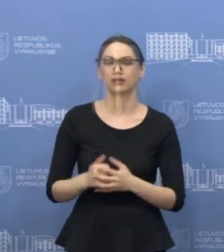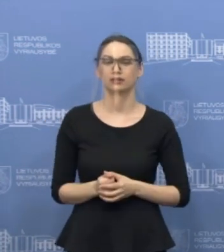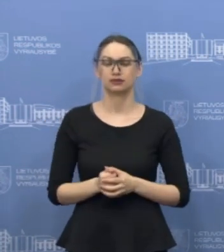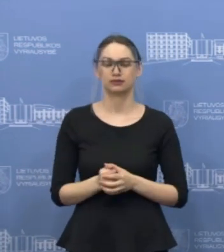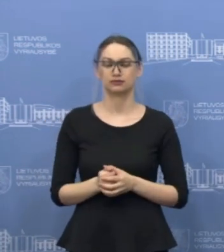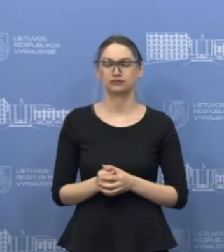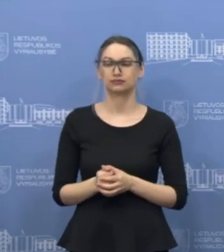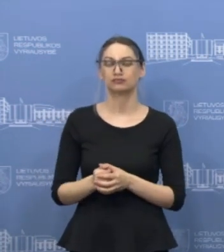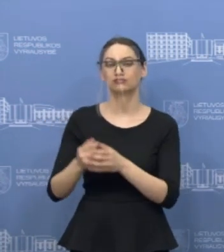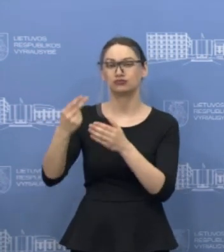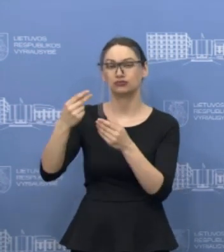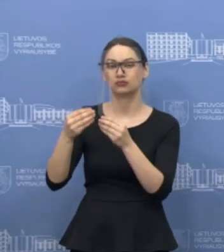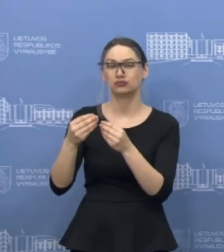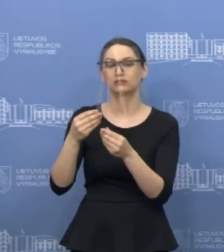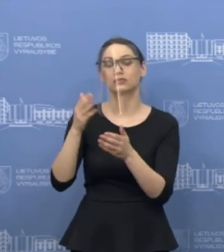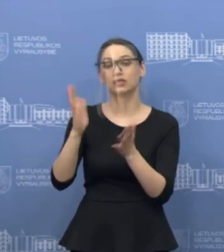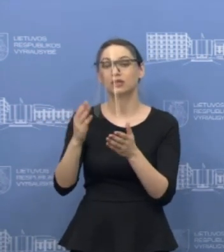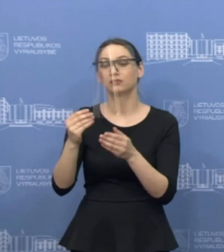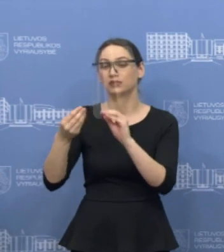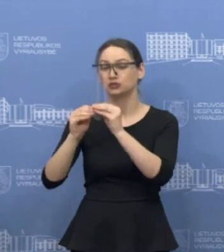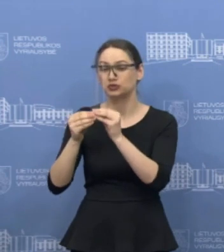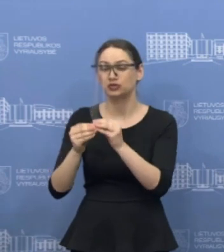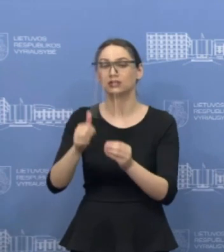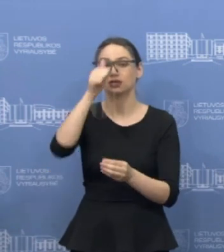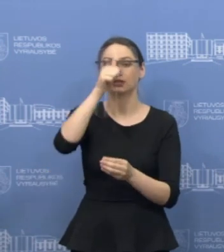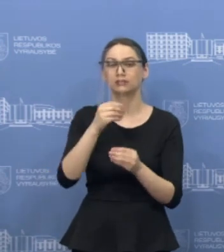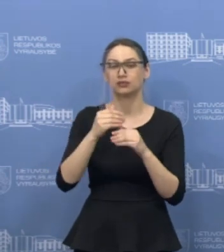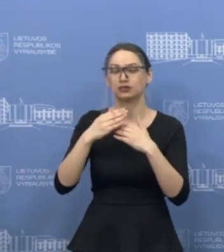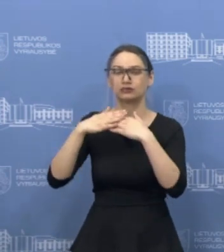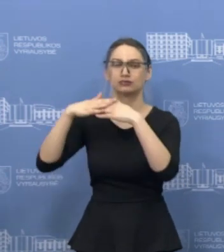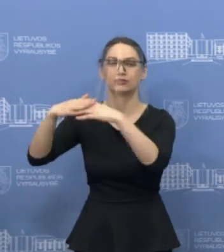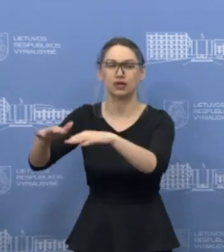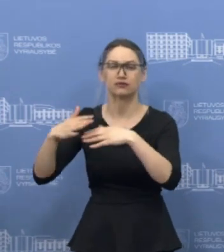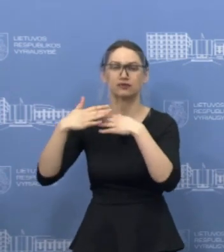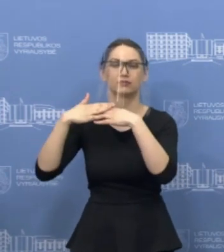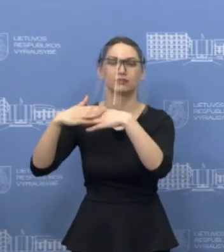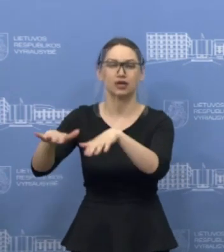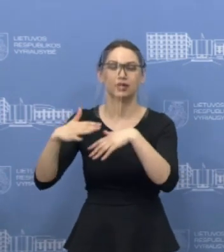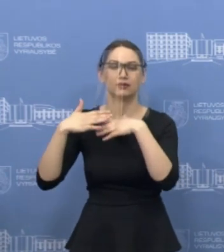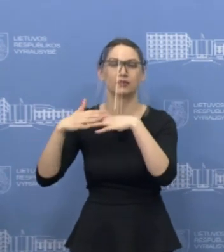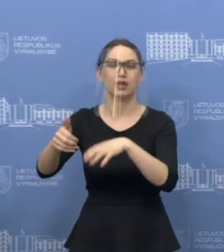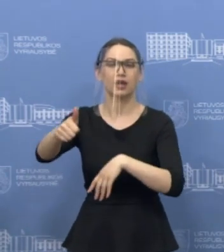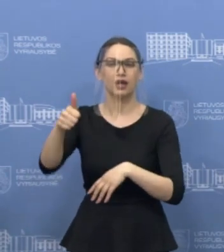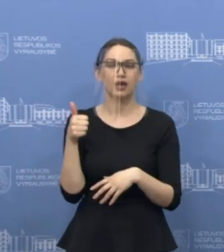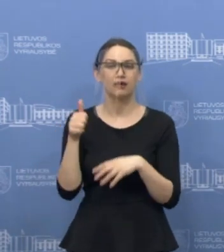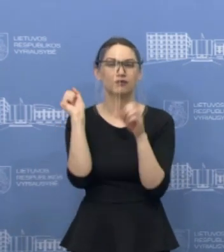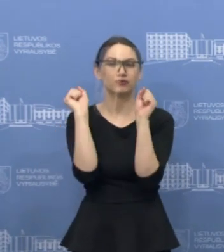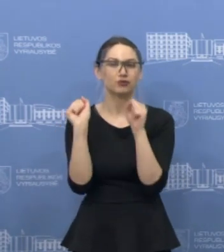suma bus išmokama įmonėjai kas mėnesį, kad jinai būtent galėtų apsimokėti